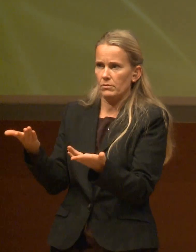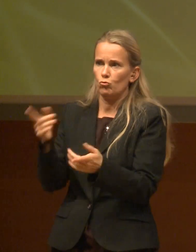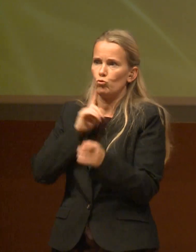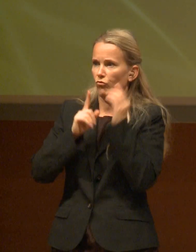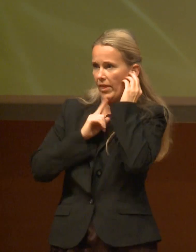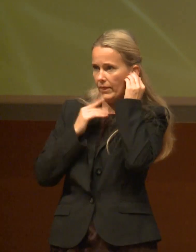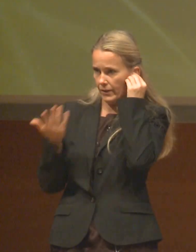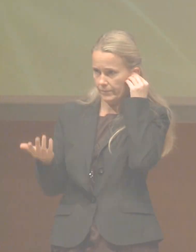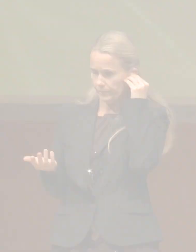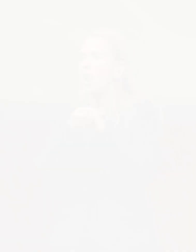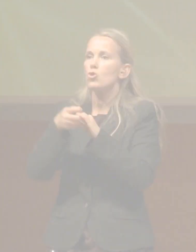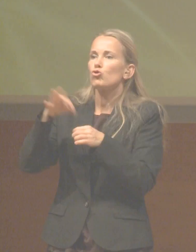wenig.